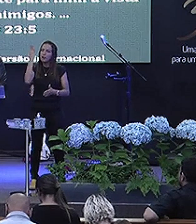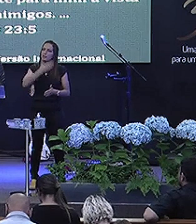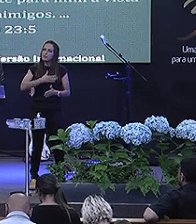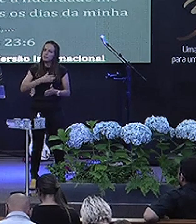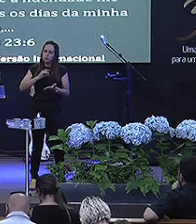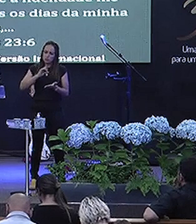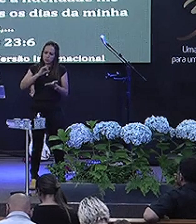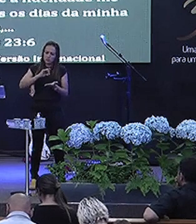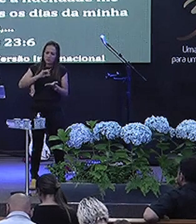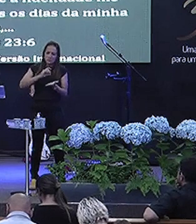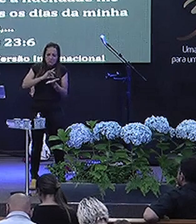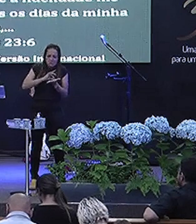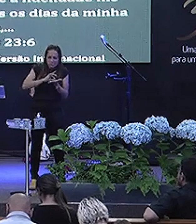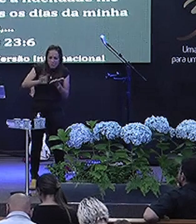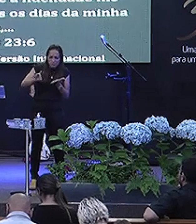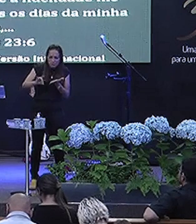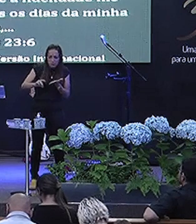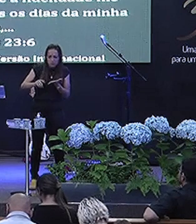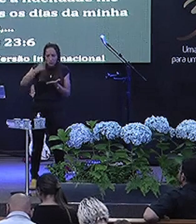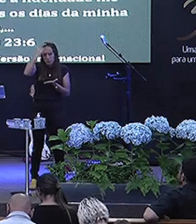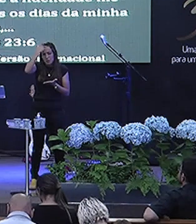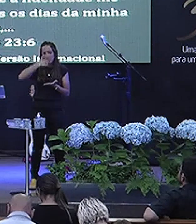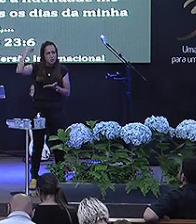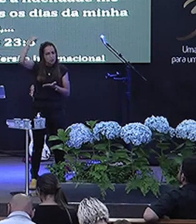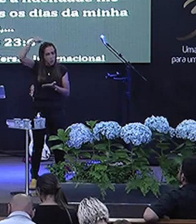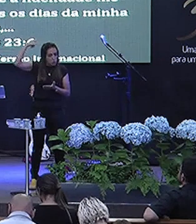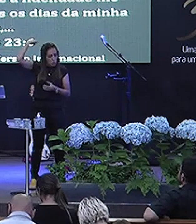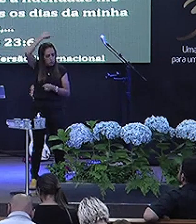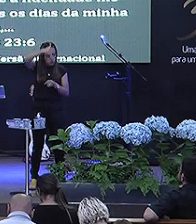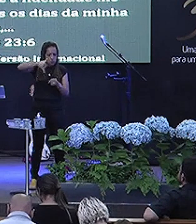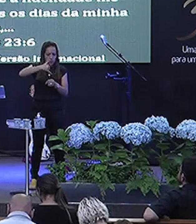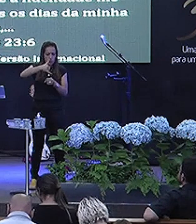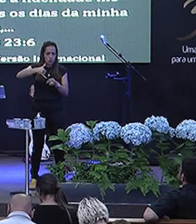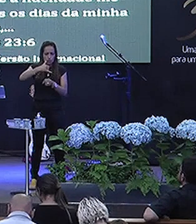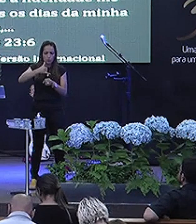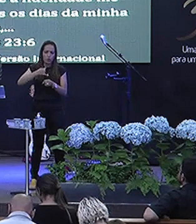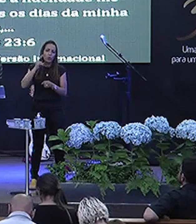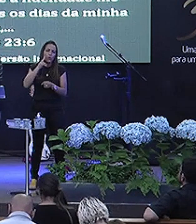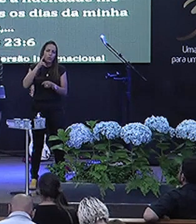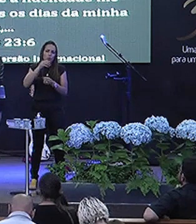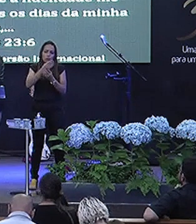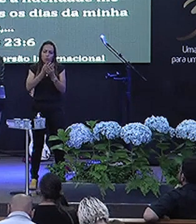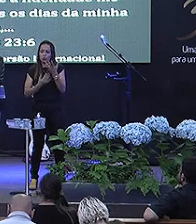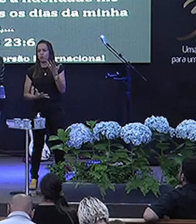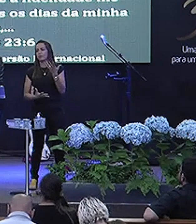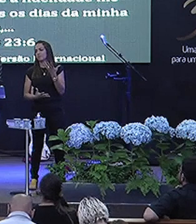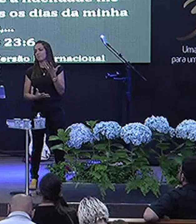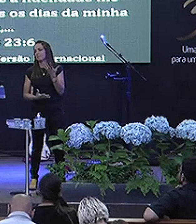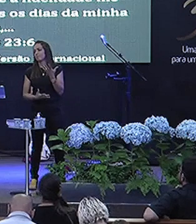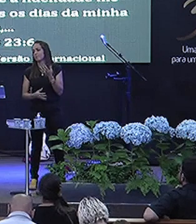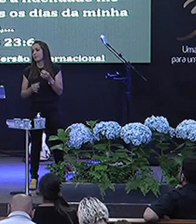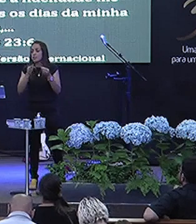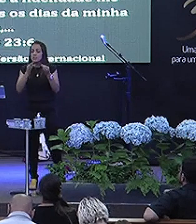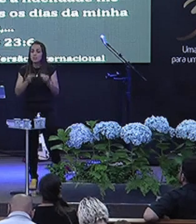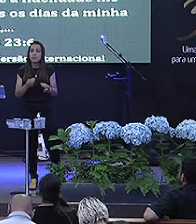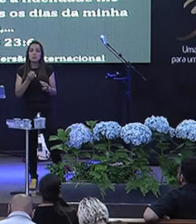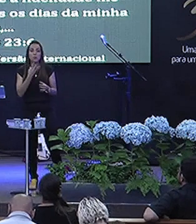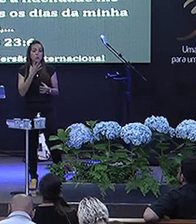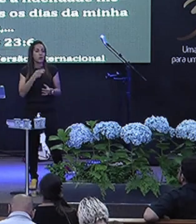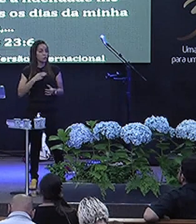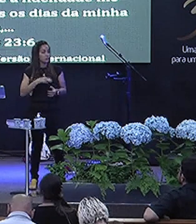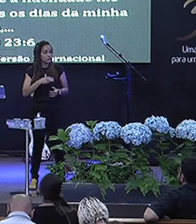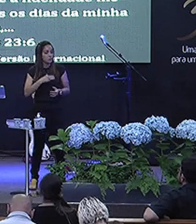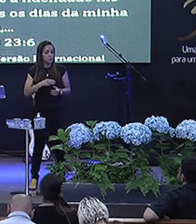meus inimigos Unja minha cabeça com óleo e o meu cálice transborde Certamente a bondade e a